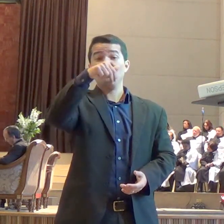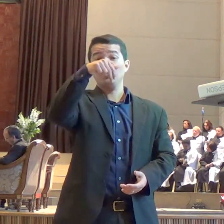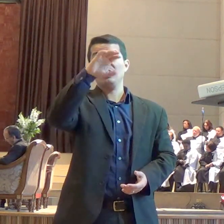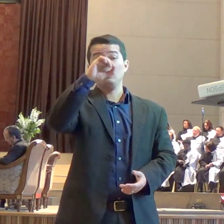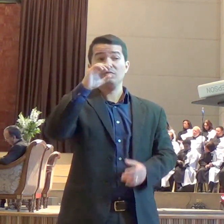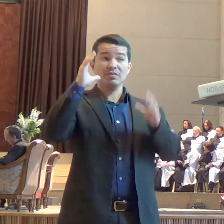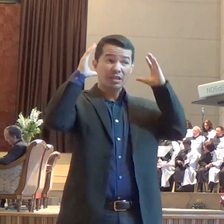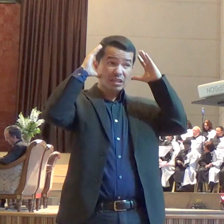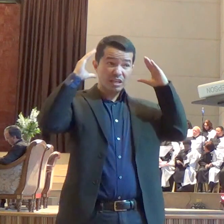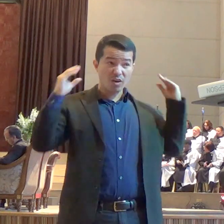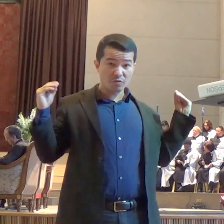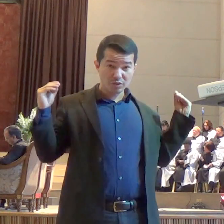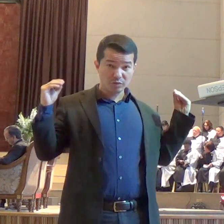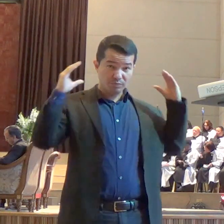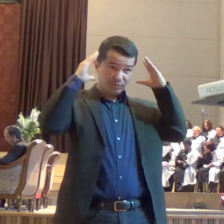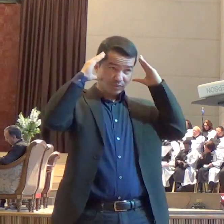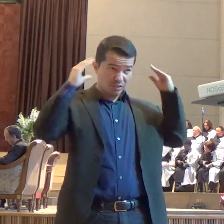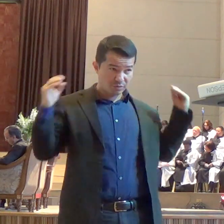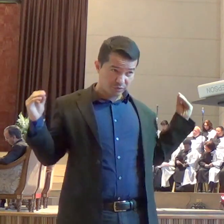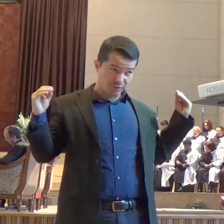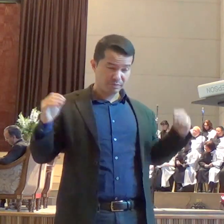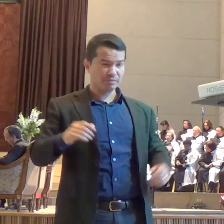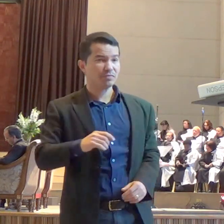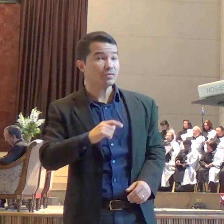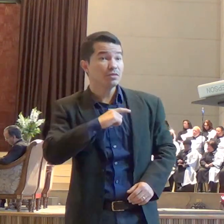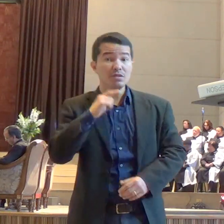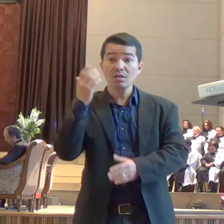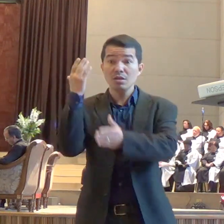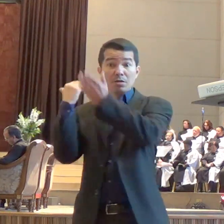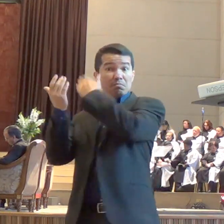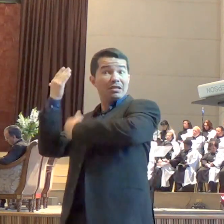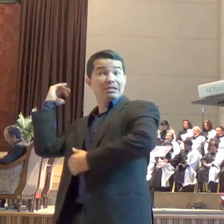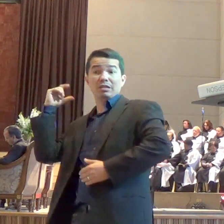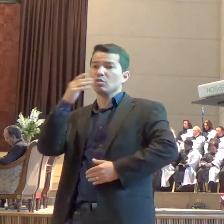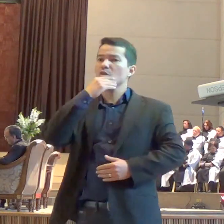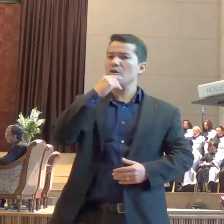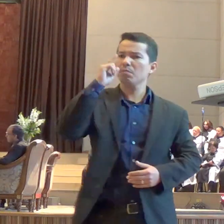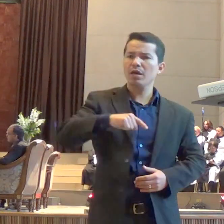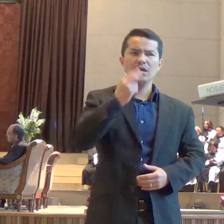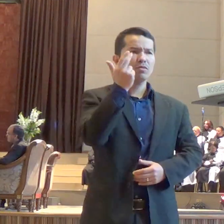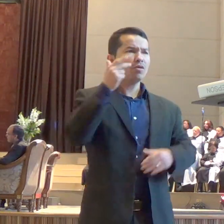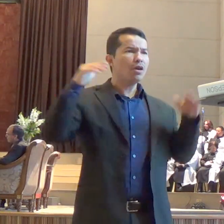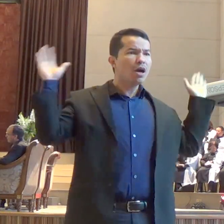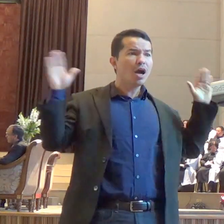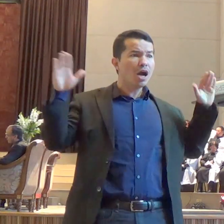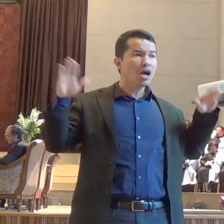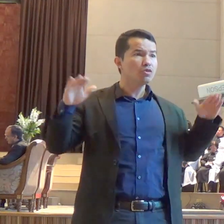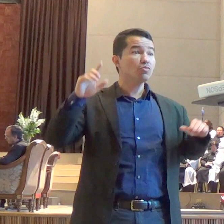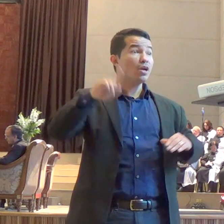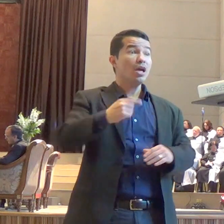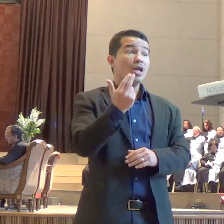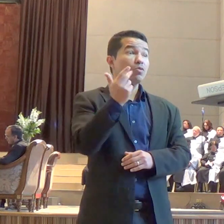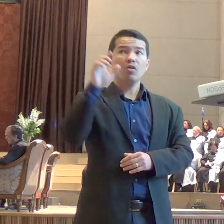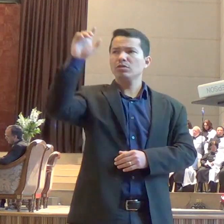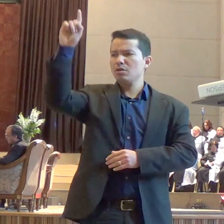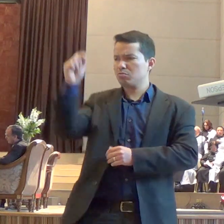administradores da beneficência divina com relação a nós. Eles dão atenção à nossa